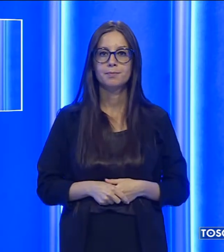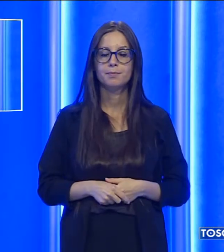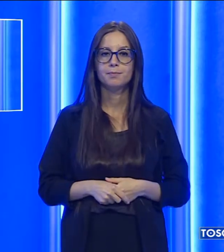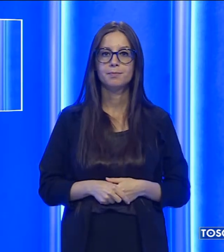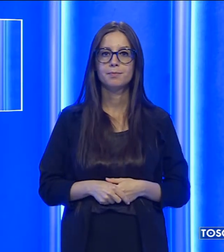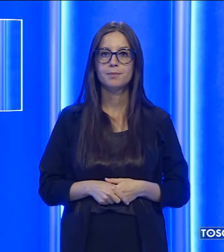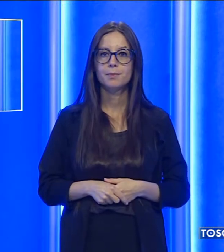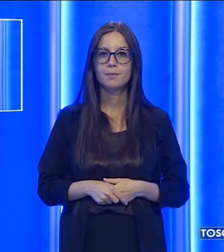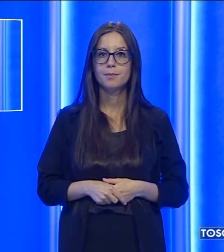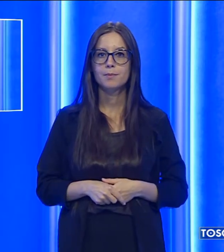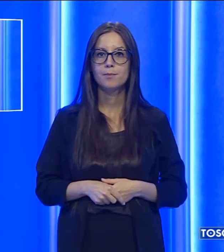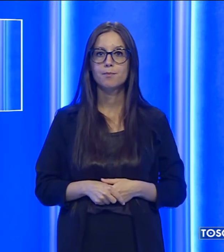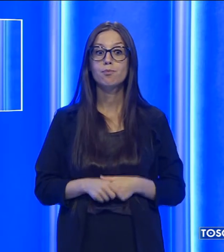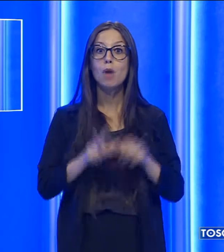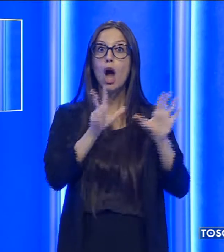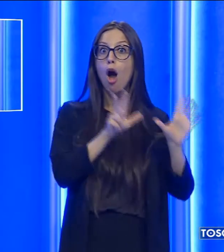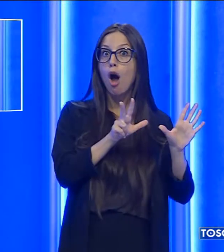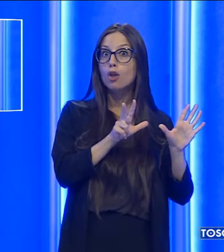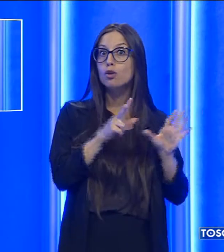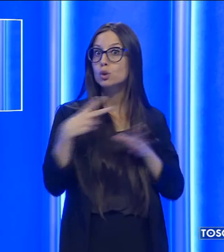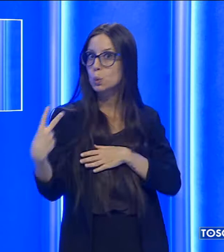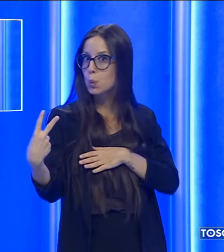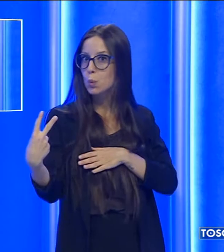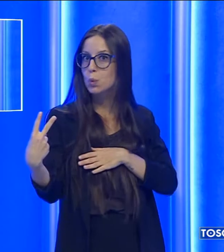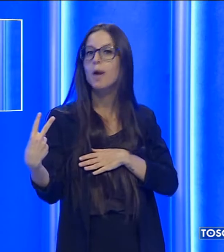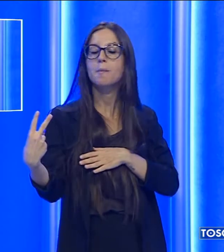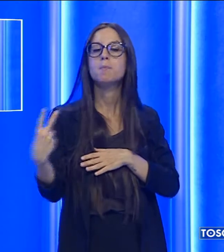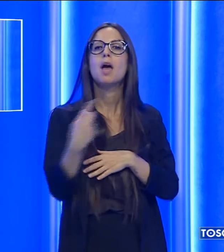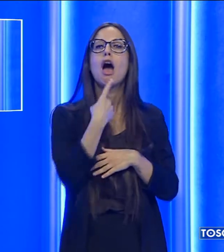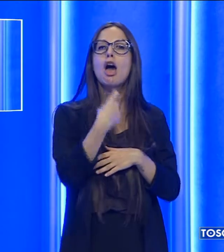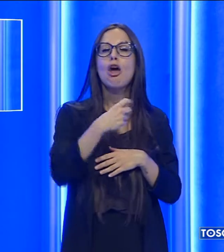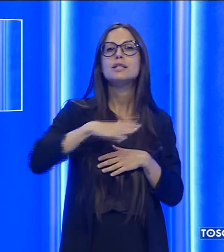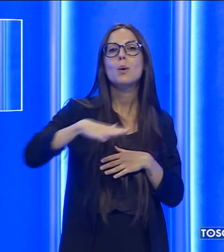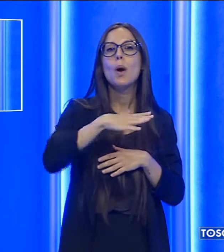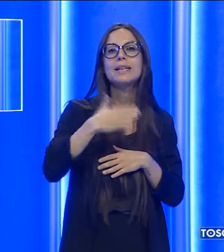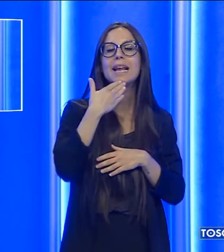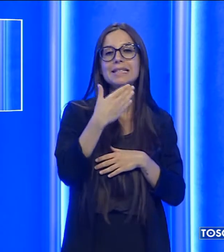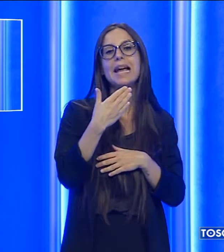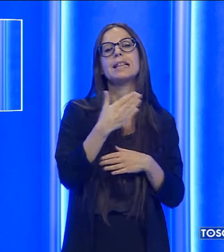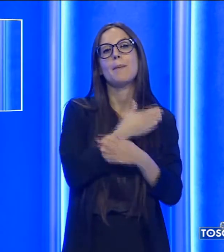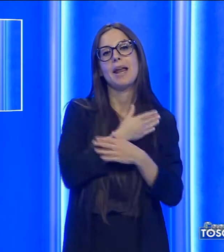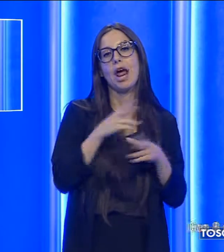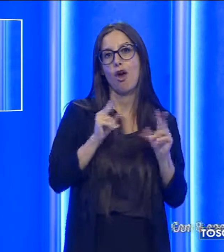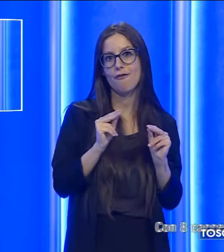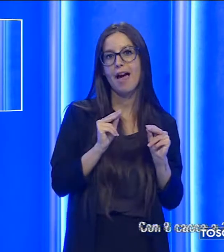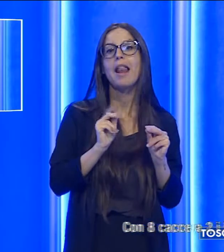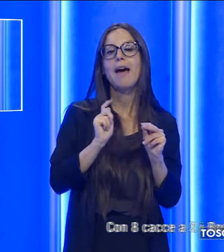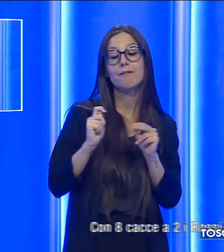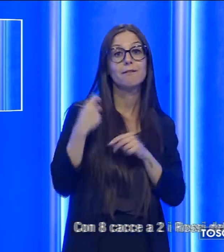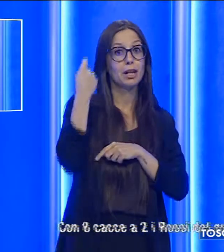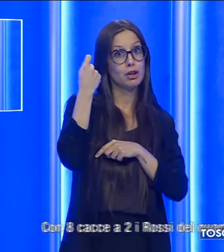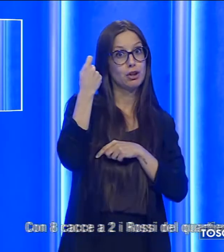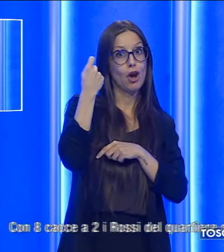Con otto cacce a due i rossi del quartiere di Santa Maria Novella si sono aggiudicati